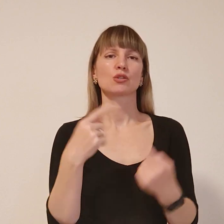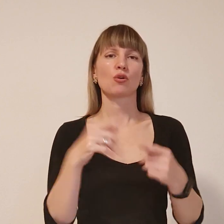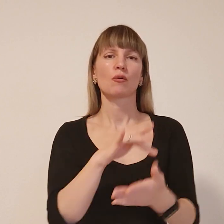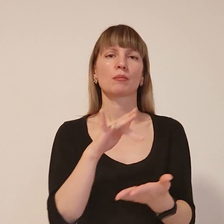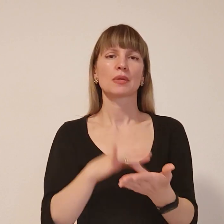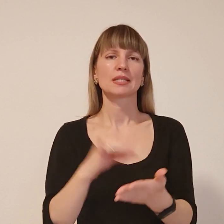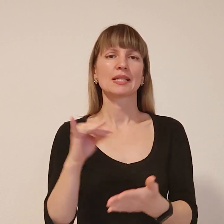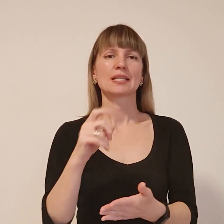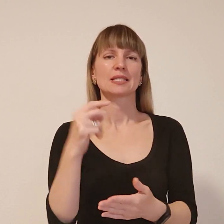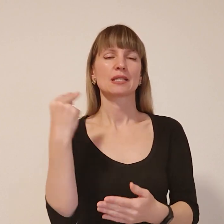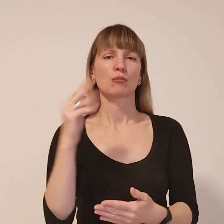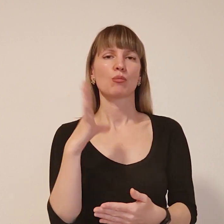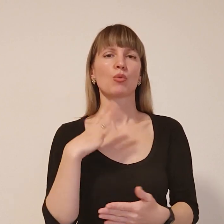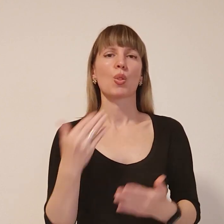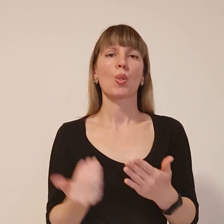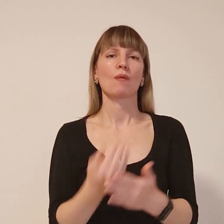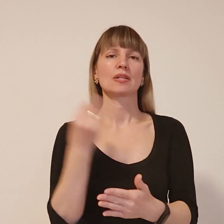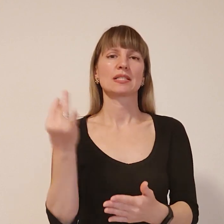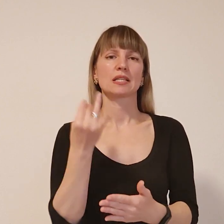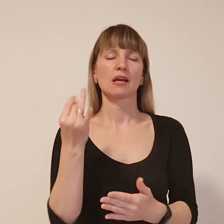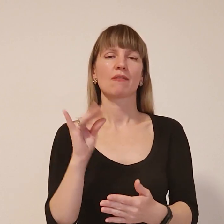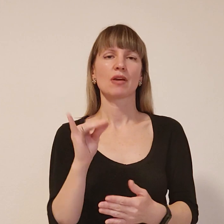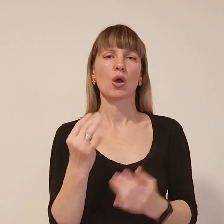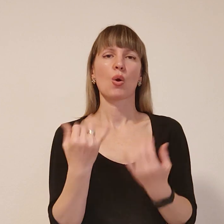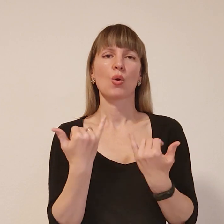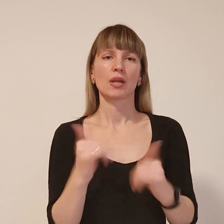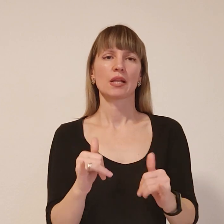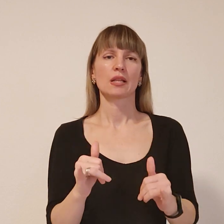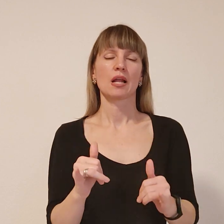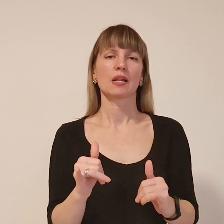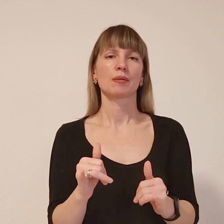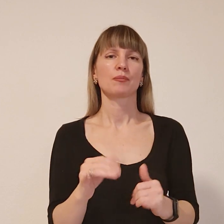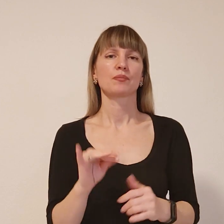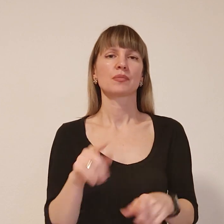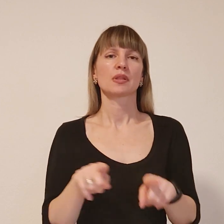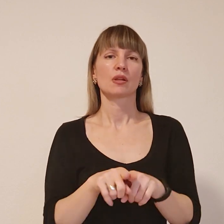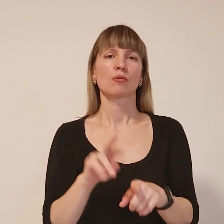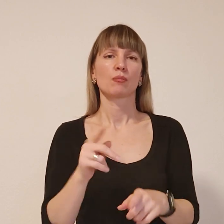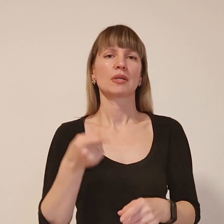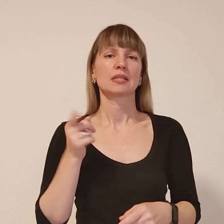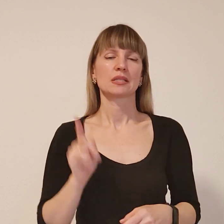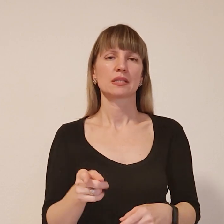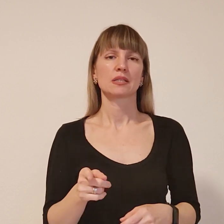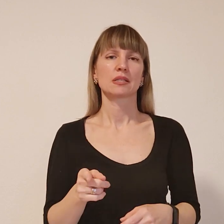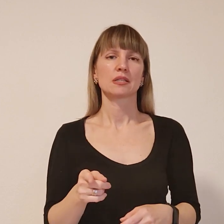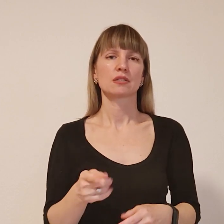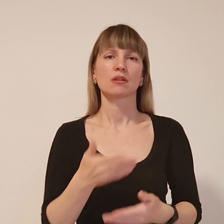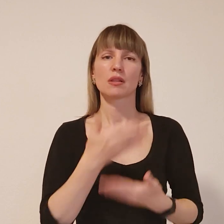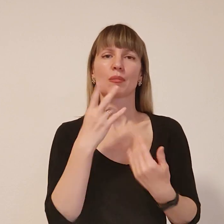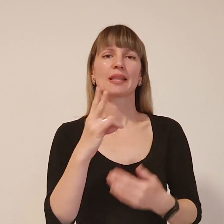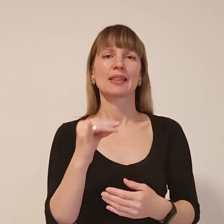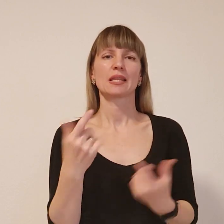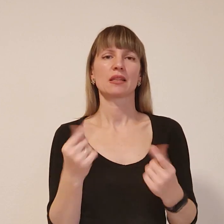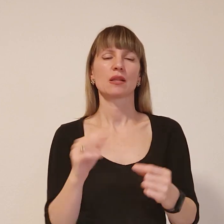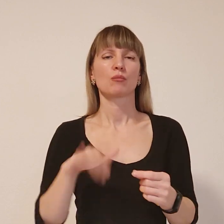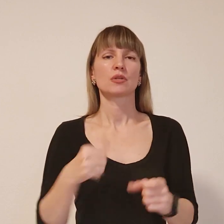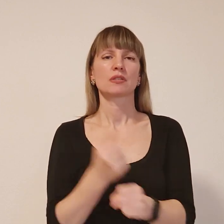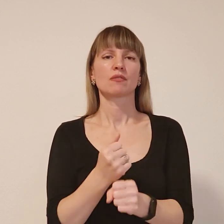новим, цікавим, оригінальним. І такого дійсно не буде ніде. А вже після створювати патріотичні